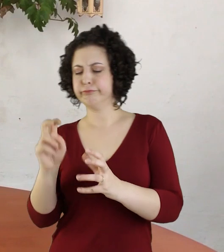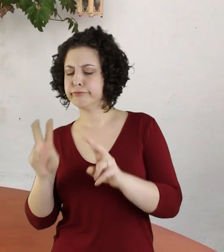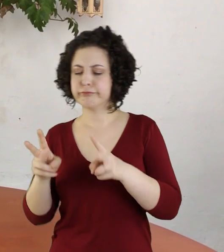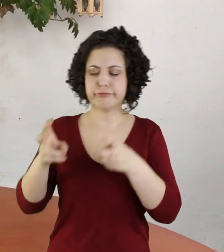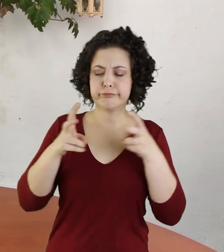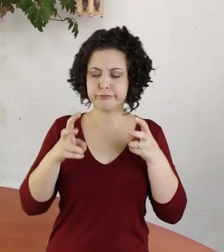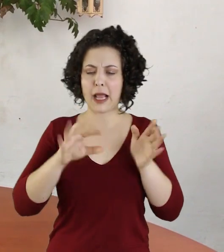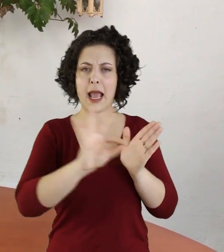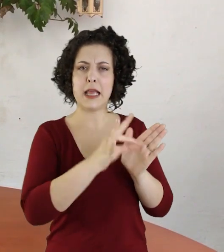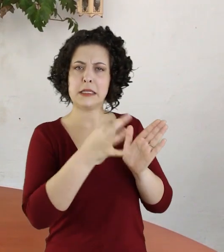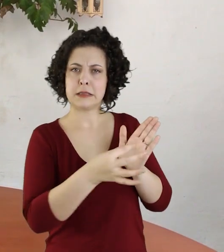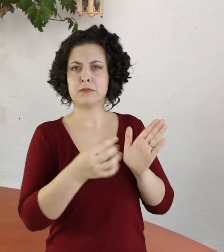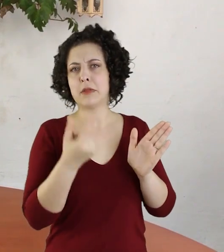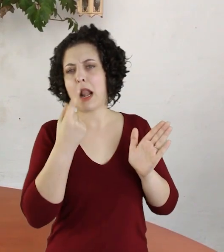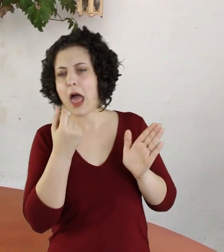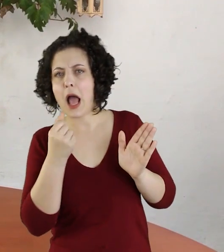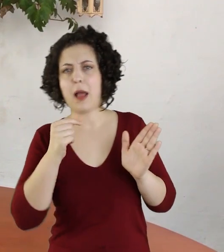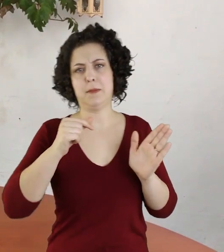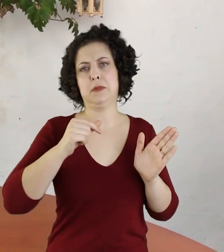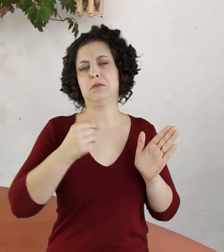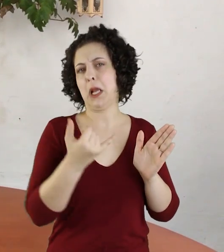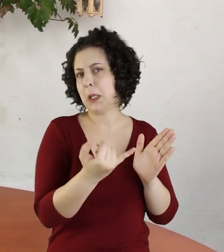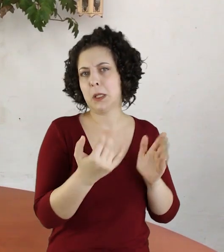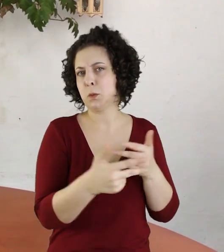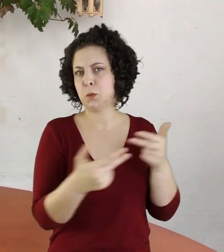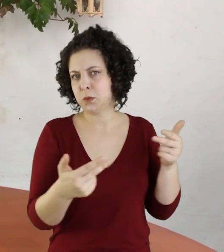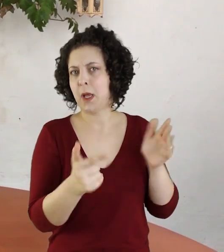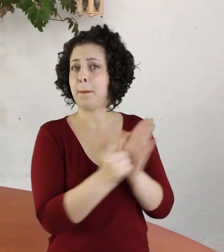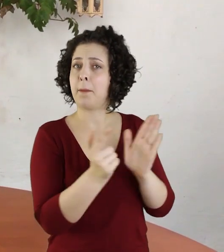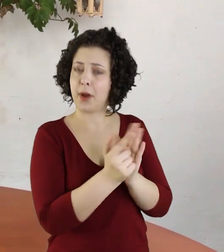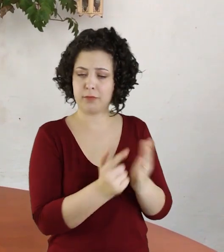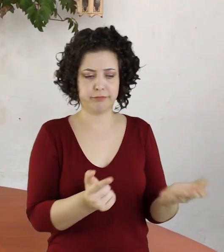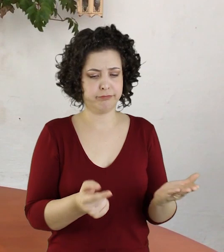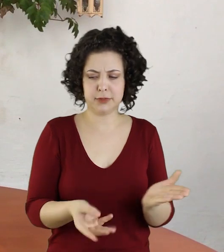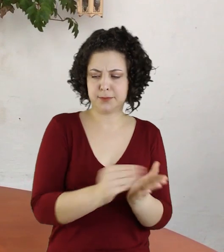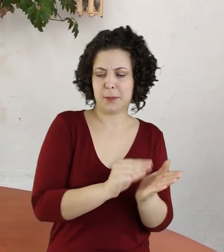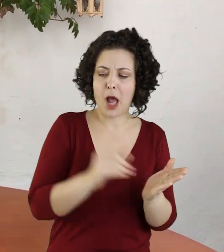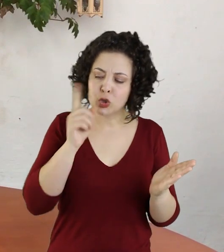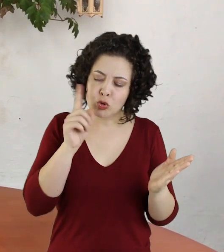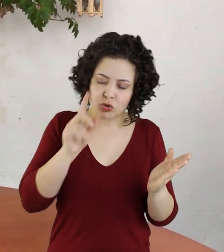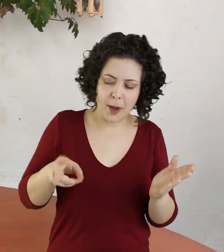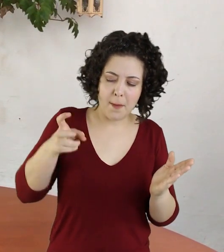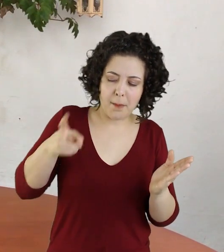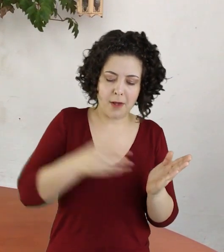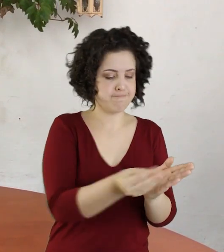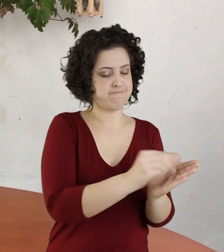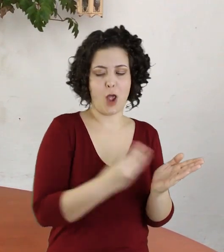peguem algum riscante, algum material, o papel e fica o convite para vocês fazerem o diário de alguma